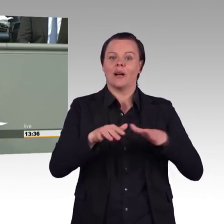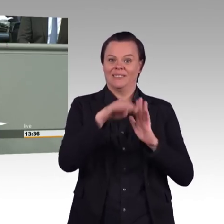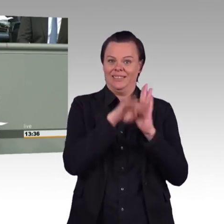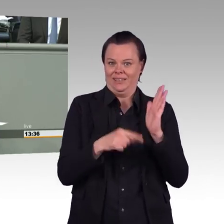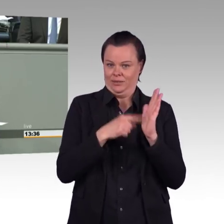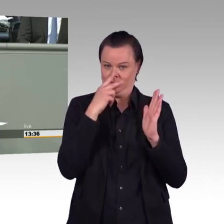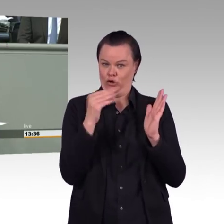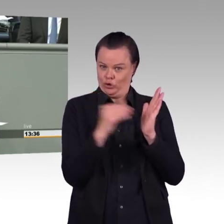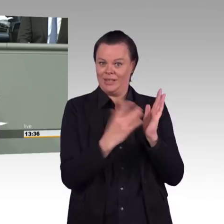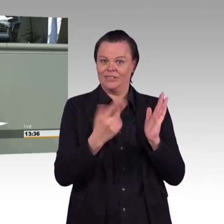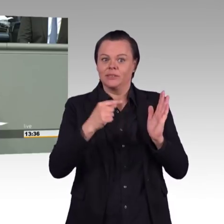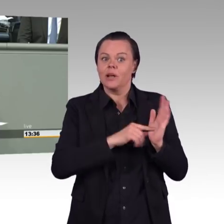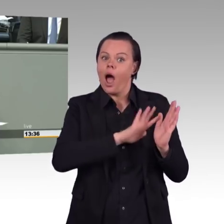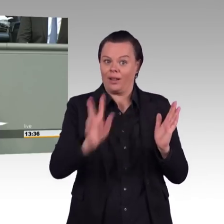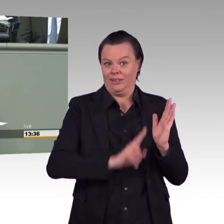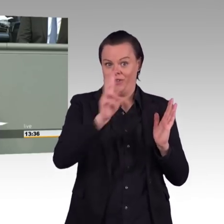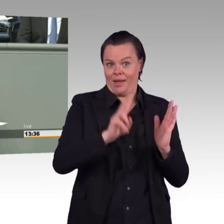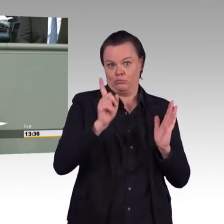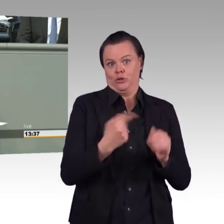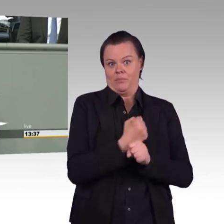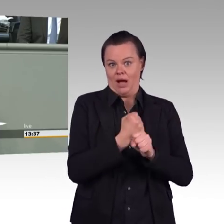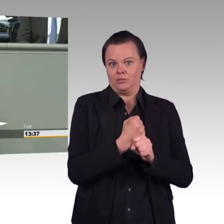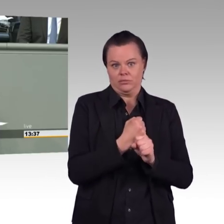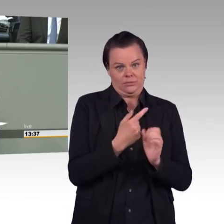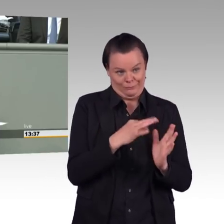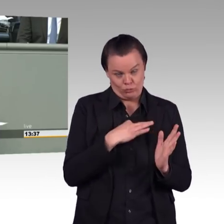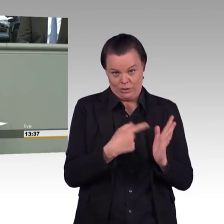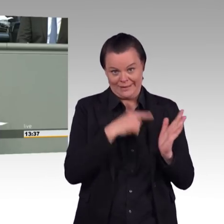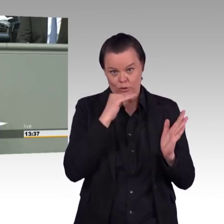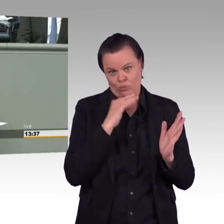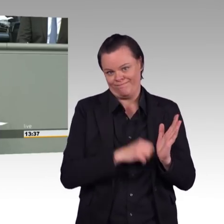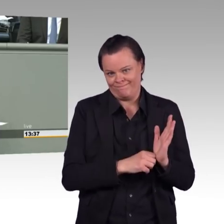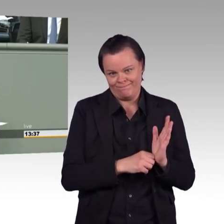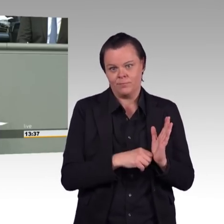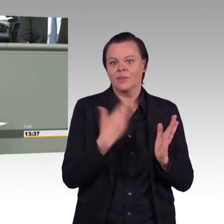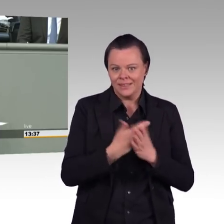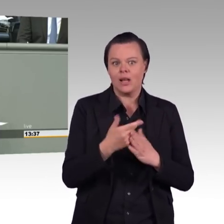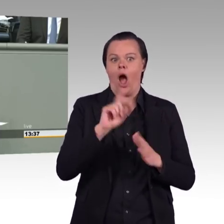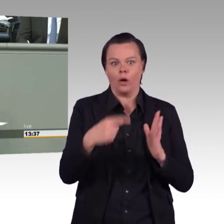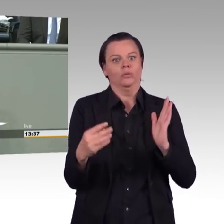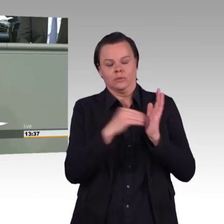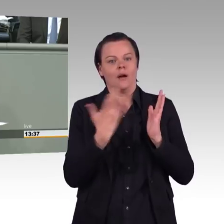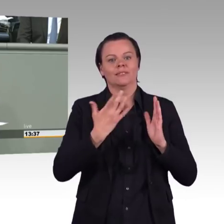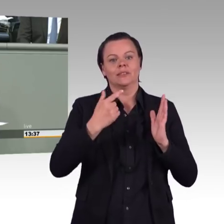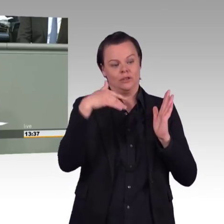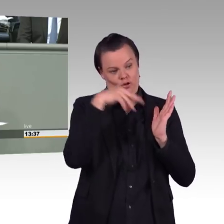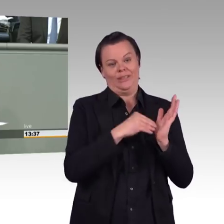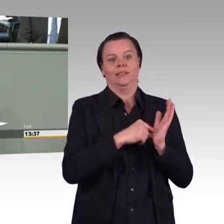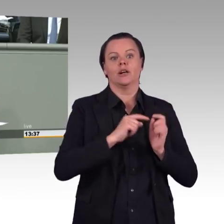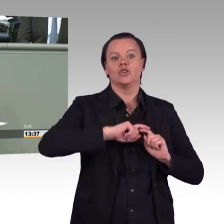Akzeptanz. Wir reden über alles das, was da notwendig ist, damit die Menschen mitmachen. Sie können doch nicht einfach sagen, wir haben Recht, also Sie